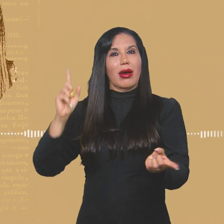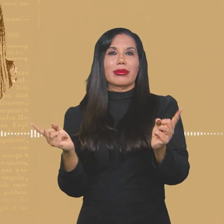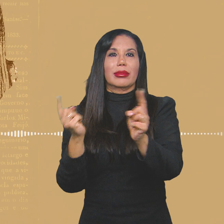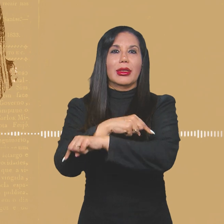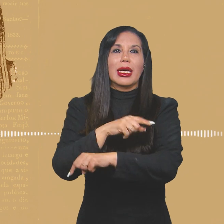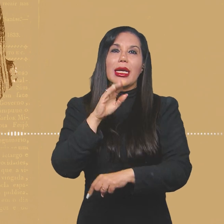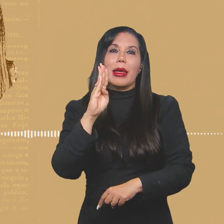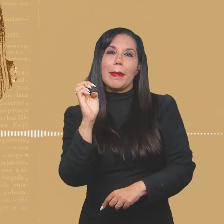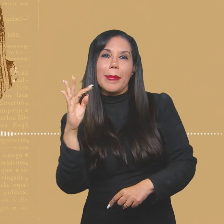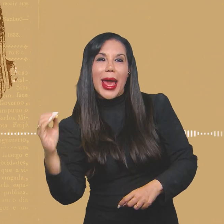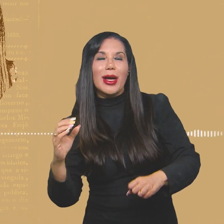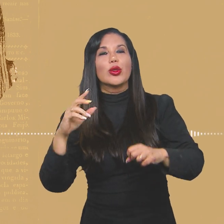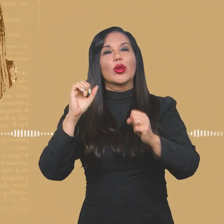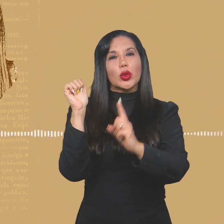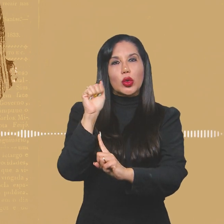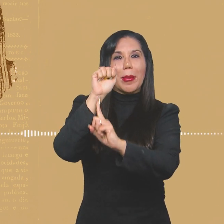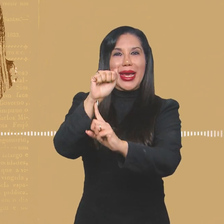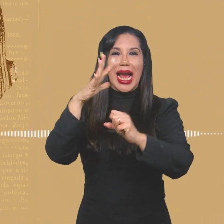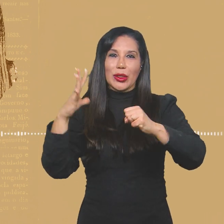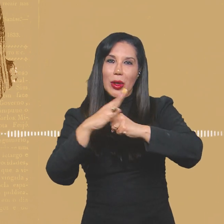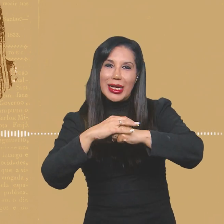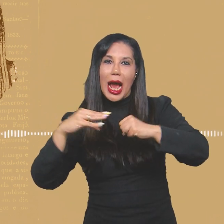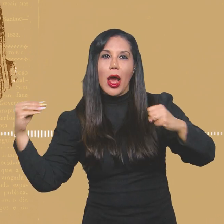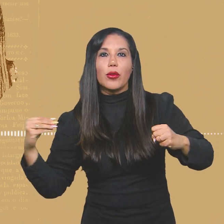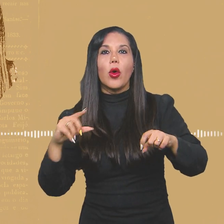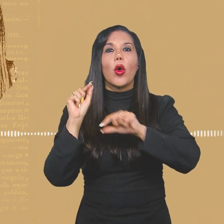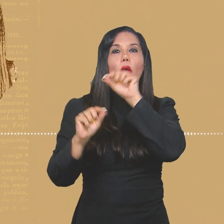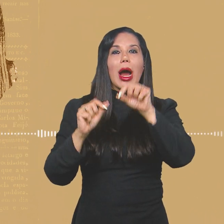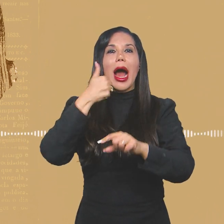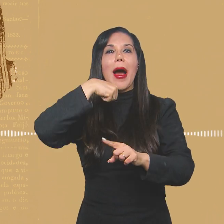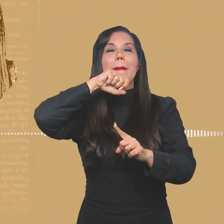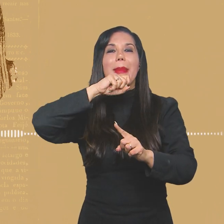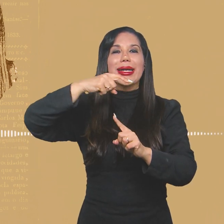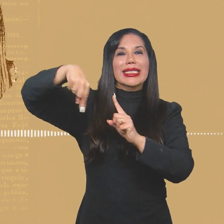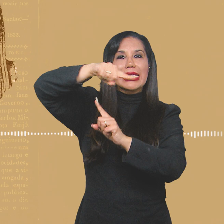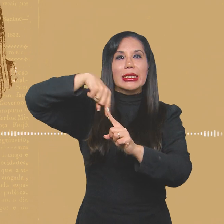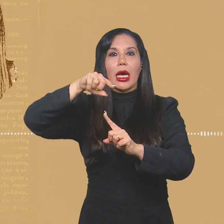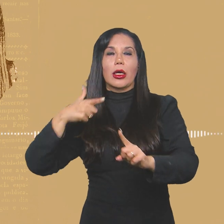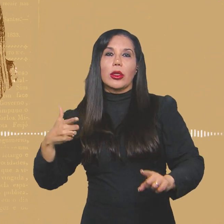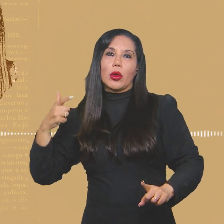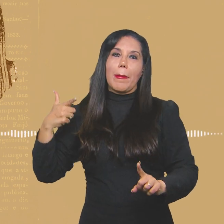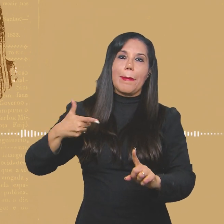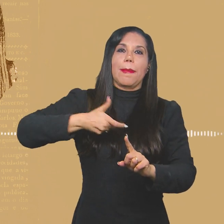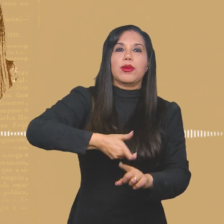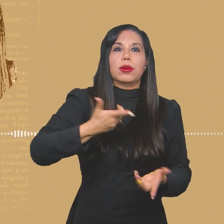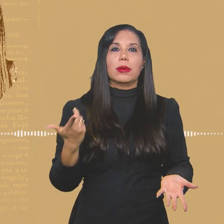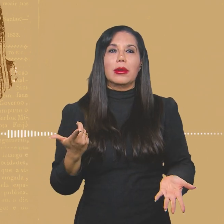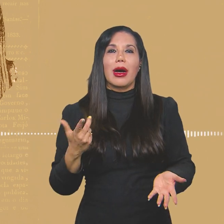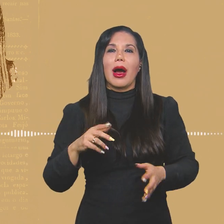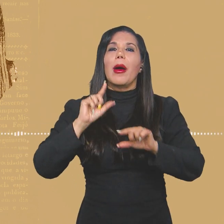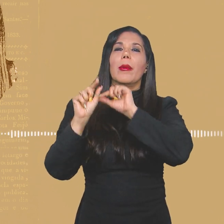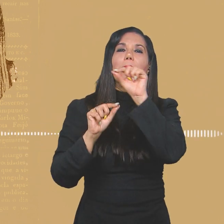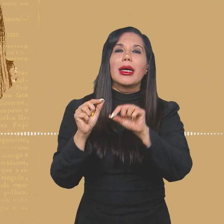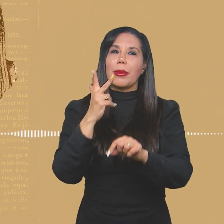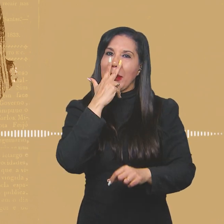caso do Beto, do Carrefour, vide o caso da mãe de Sandro que foi assassinada. A visão que